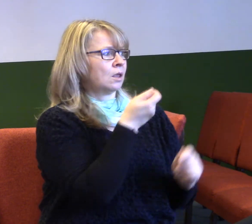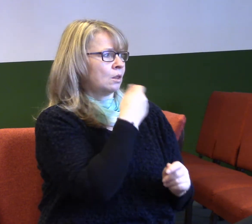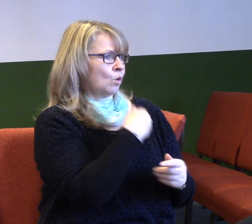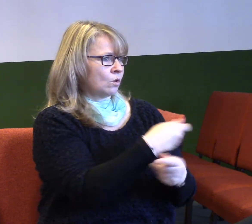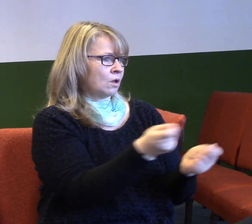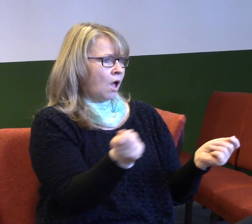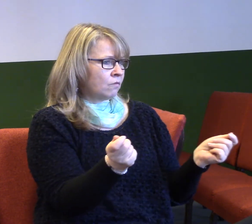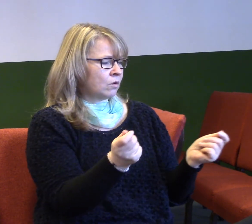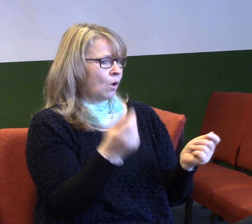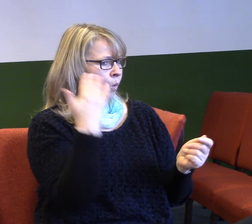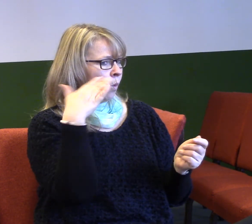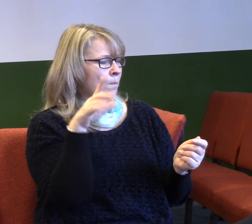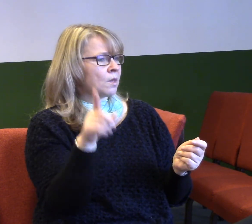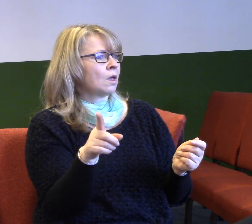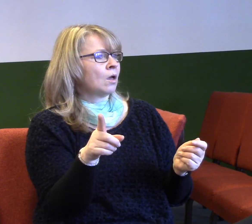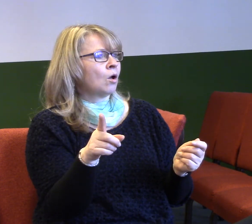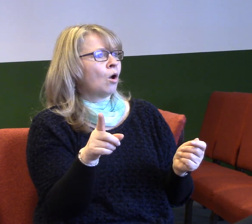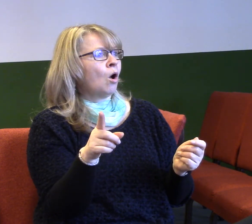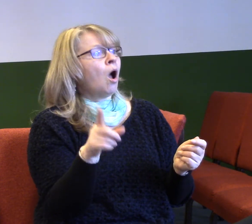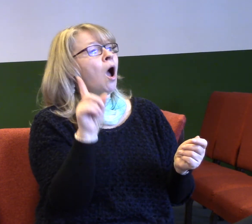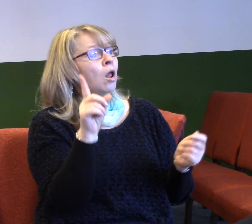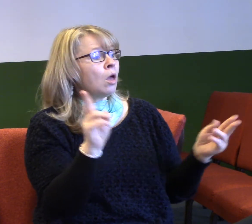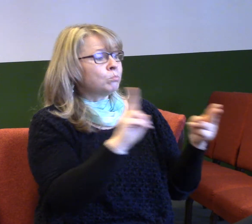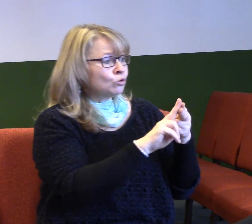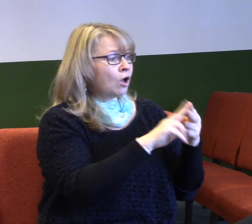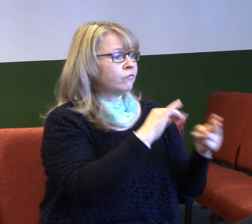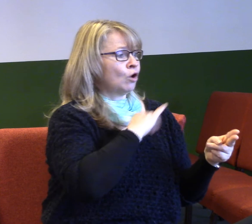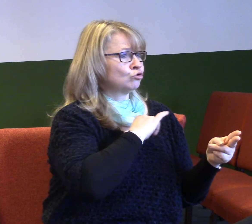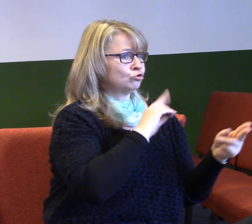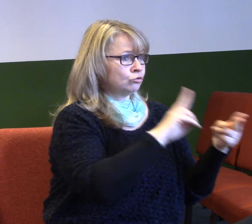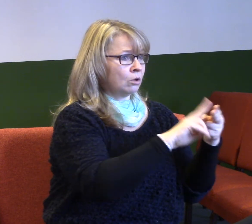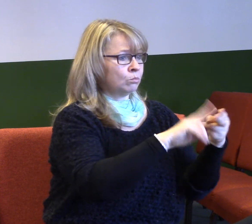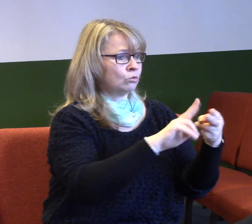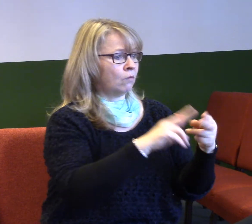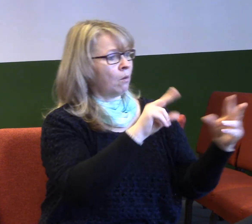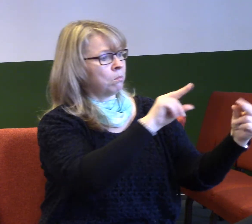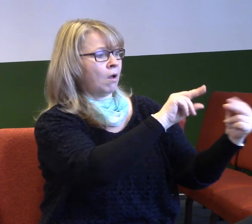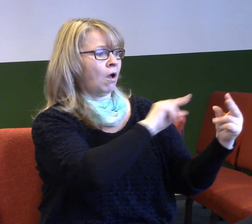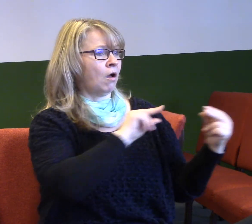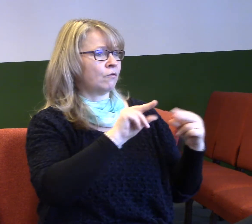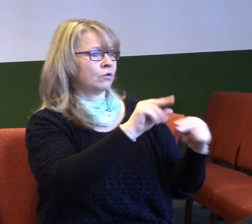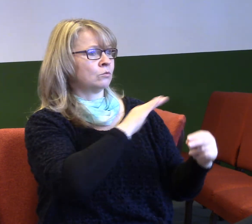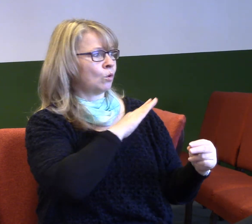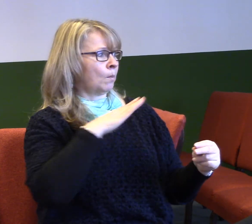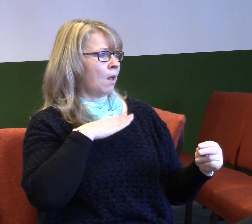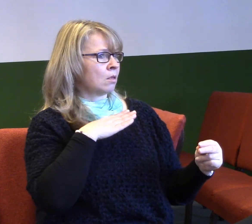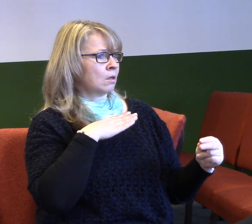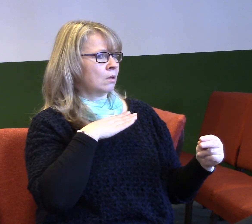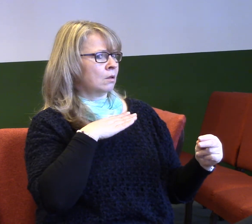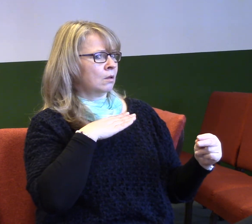Ale on si chodil mezi hříšníky, on s nima šel na jídlo, což byl úplně morální delikt. To bylo hrozné.